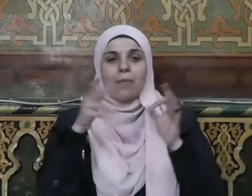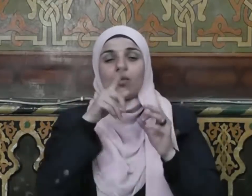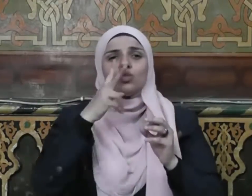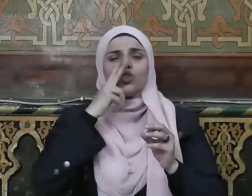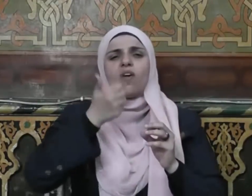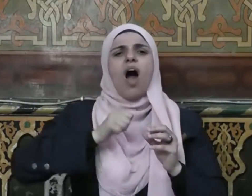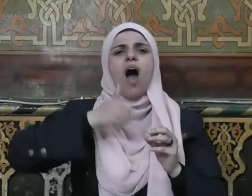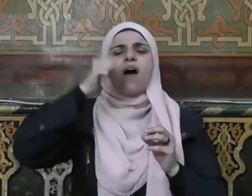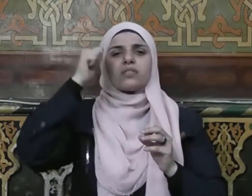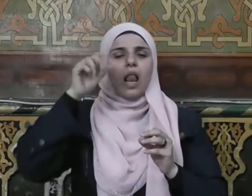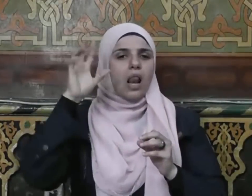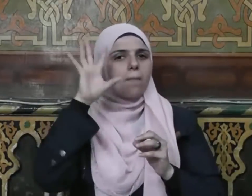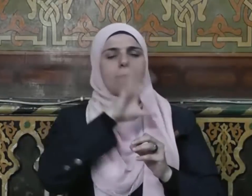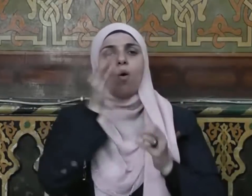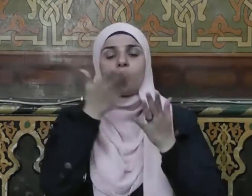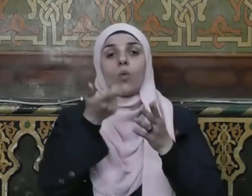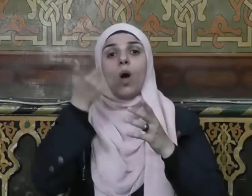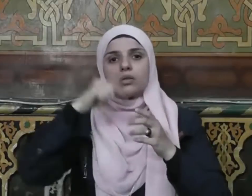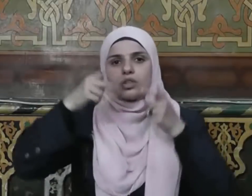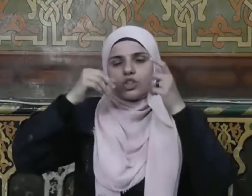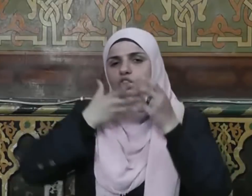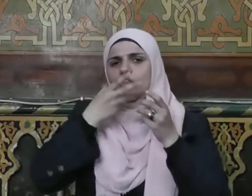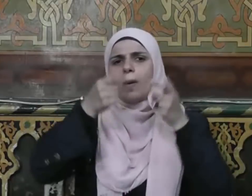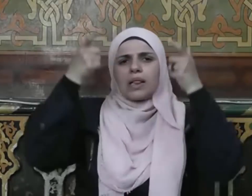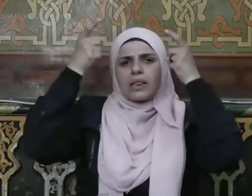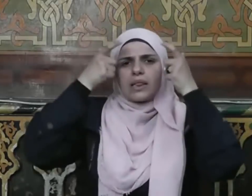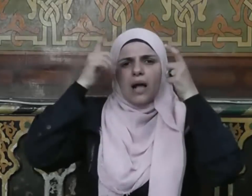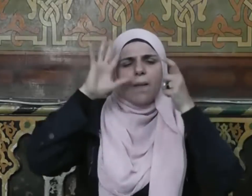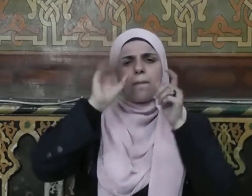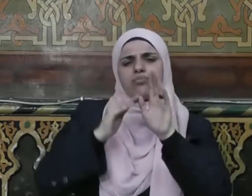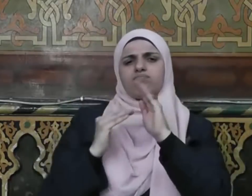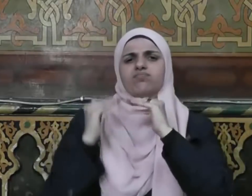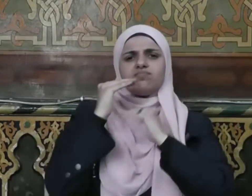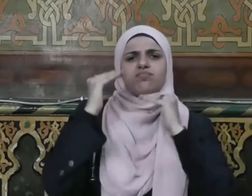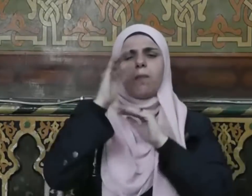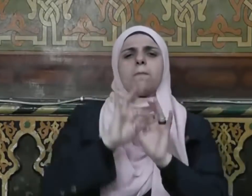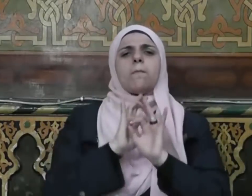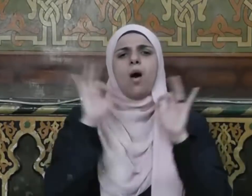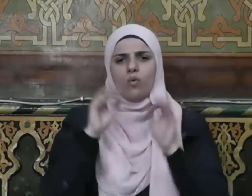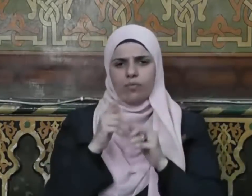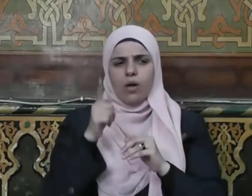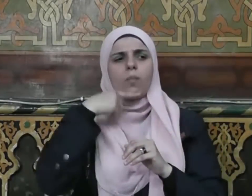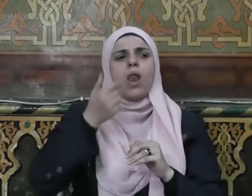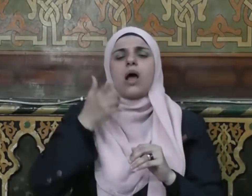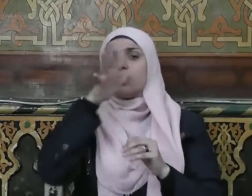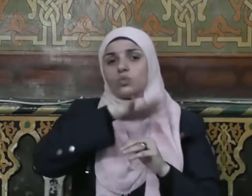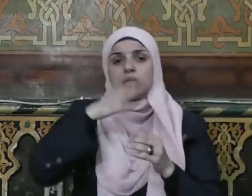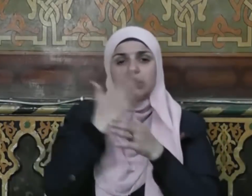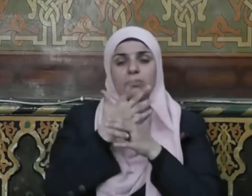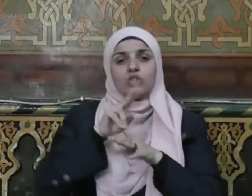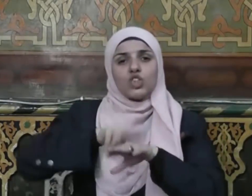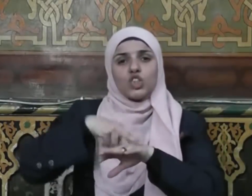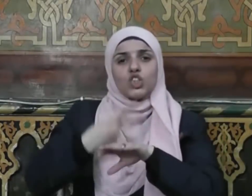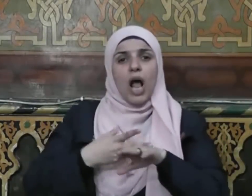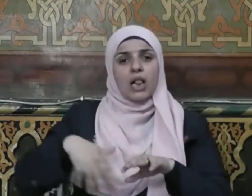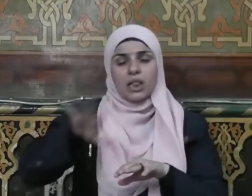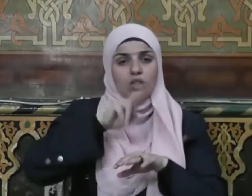أرفع الأوسمة وتوجهم بأعلى المناقب حيث شهد لهم في